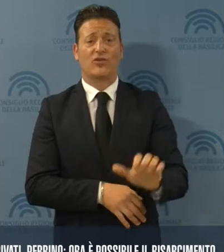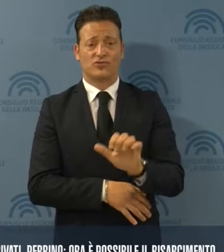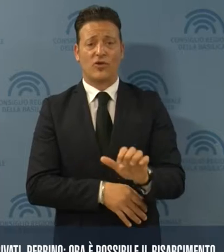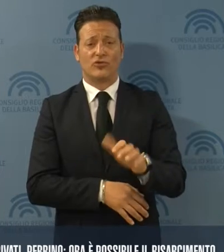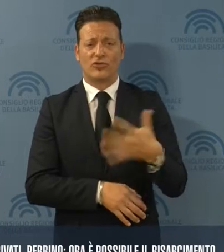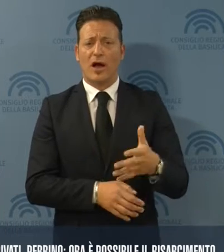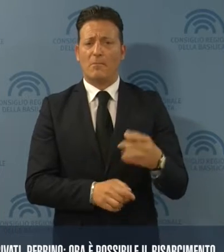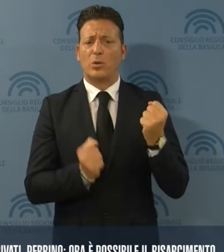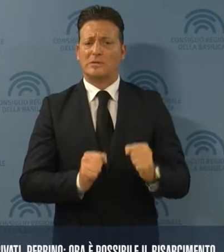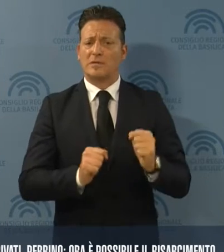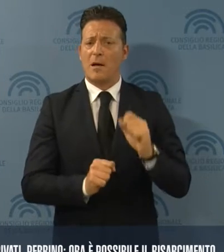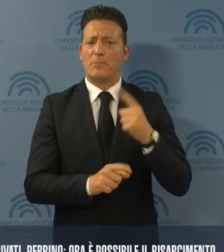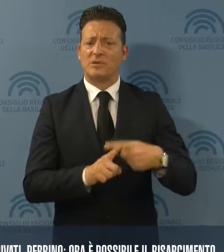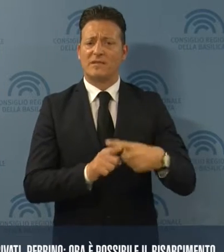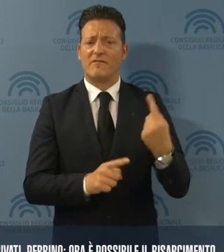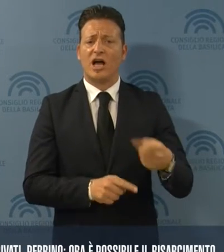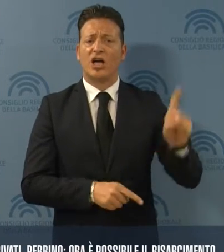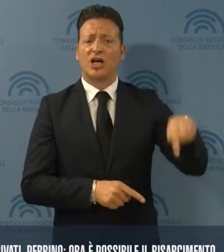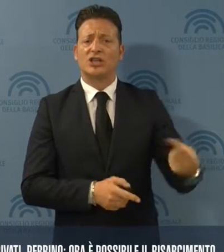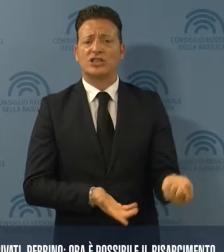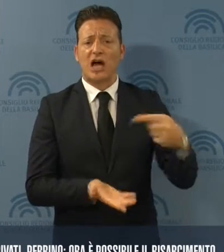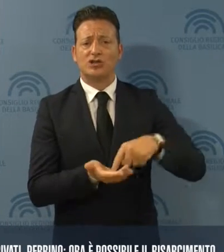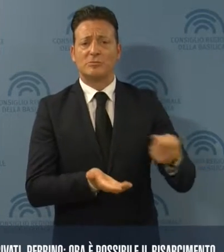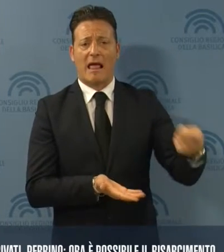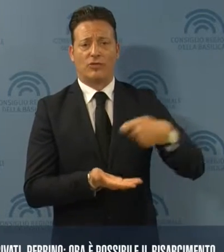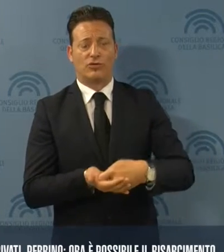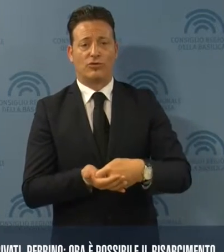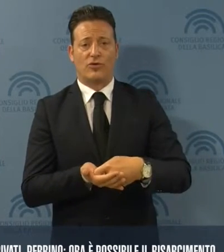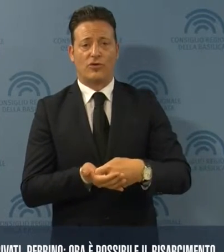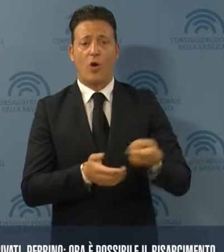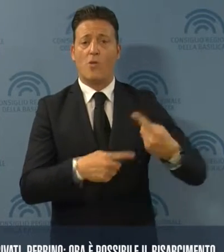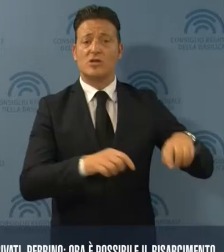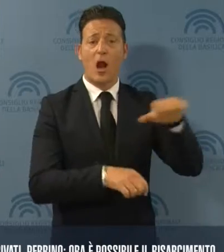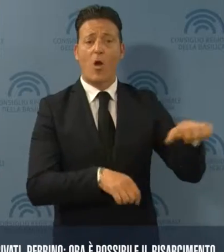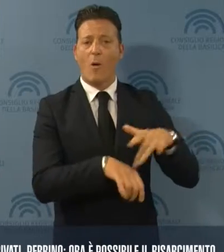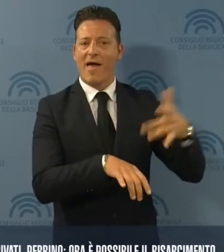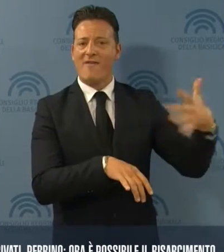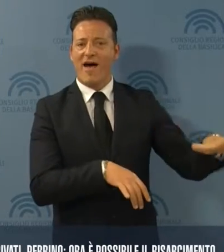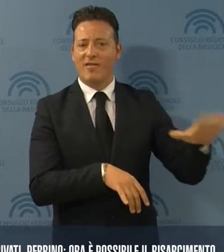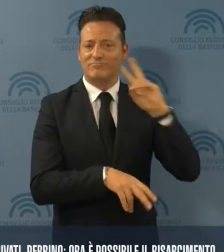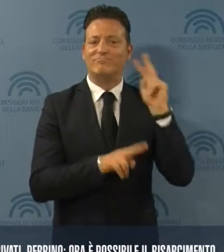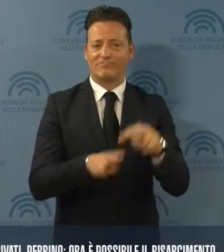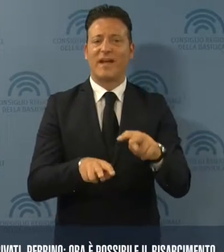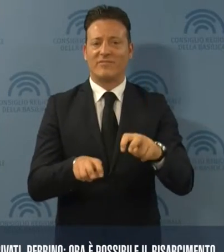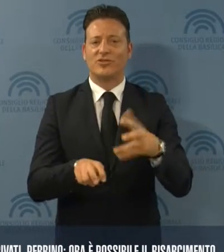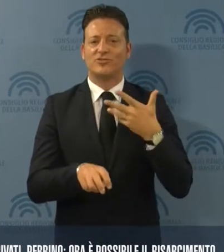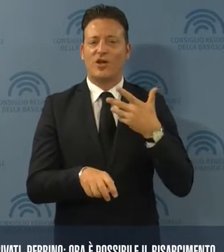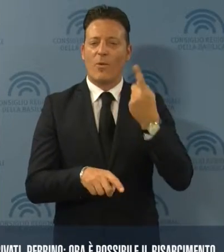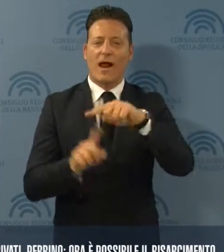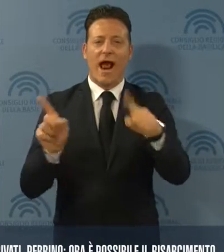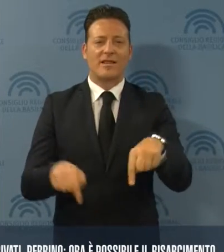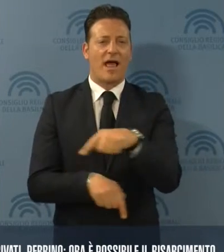ha concrete possibilità di ottenere un risarcimento dopo che la Commissione europea ha accertato che c'era un